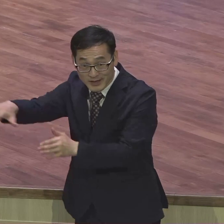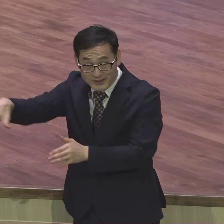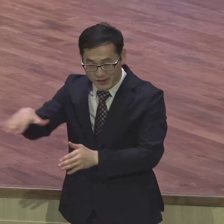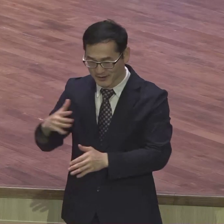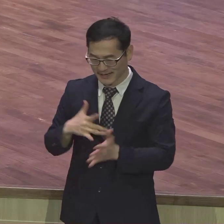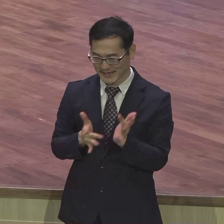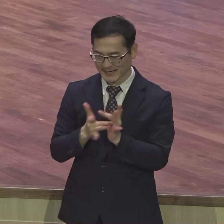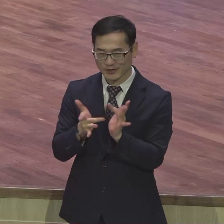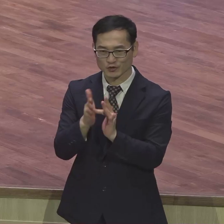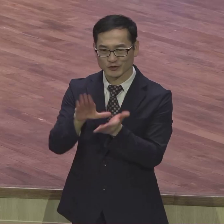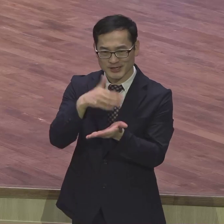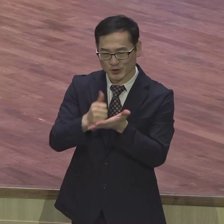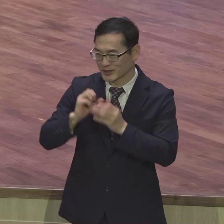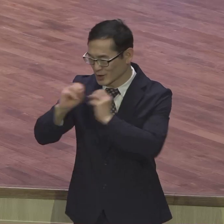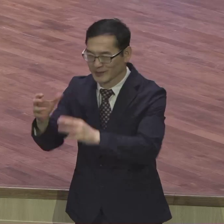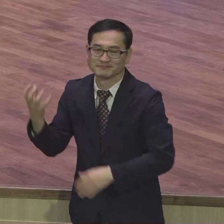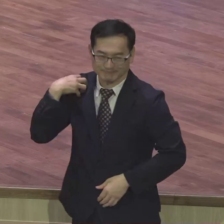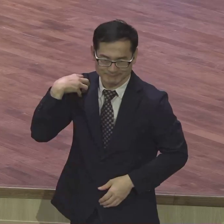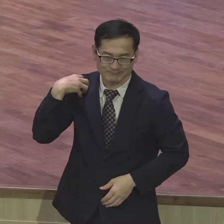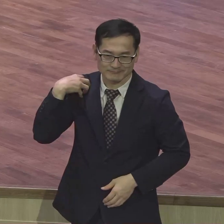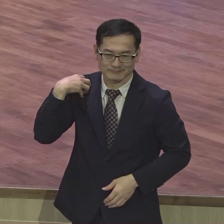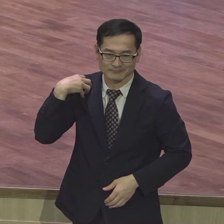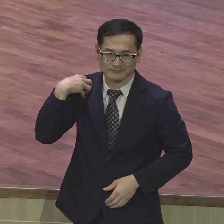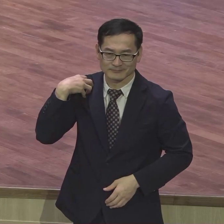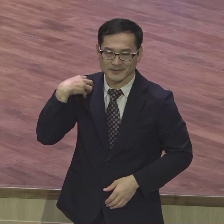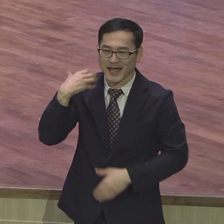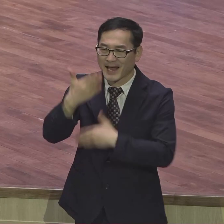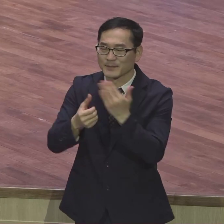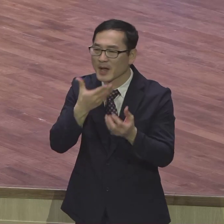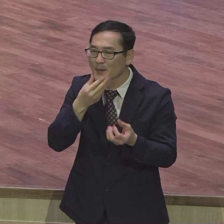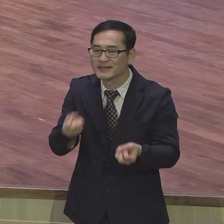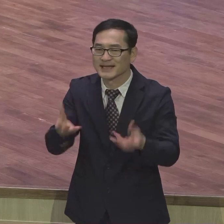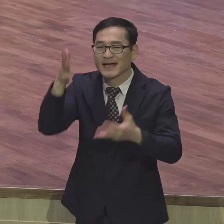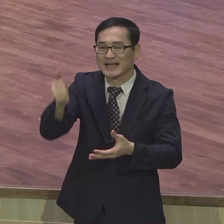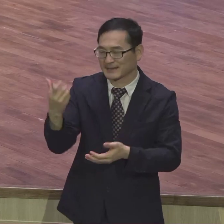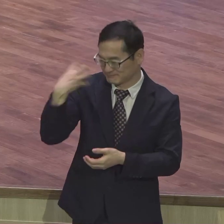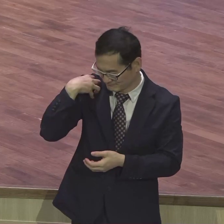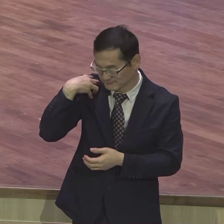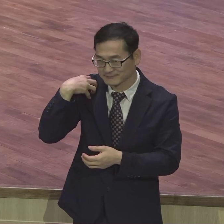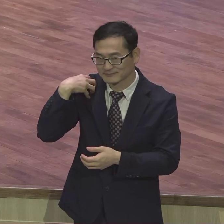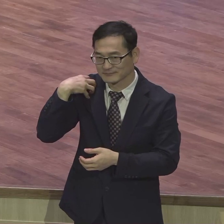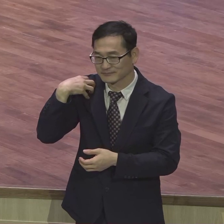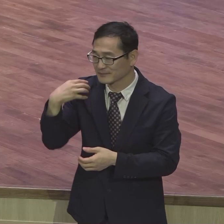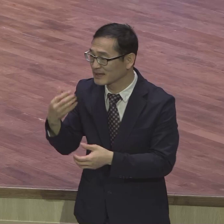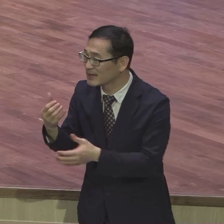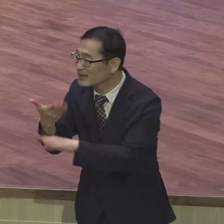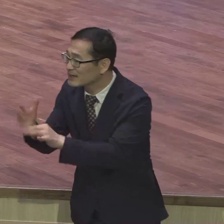하나님의 복음에 제사장 직분을 하기하사 이방인을 제물로 드리는 것이